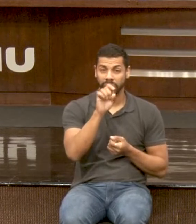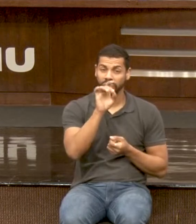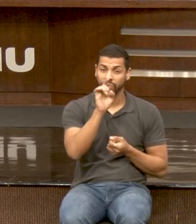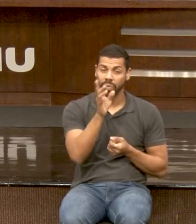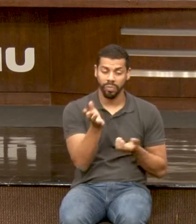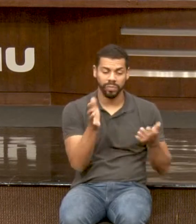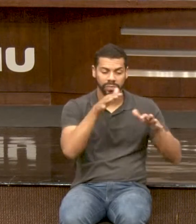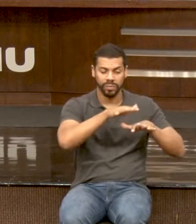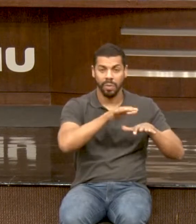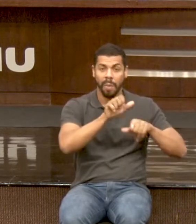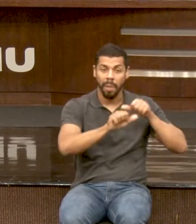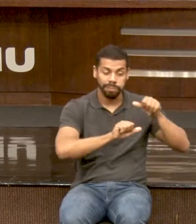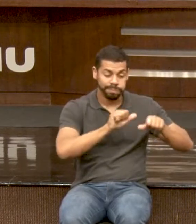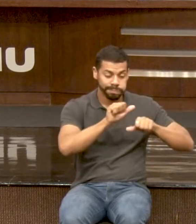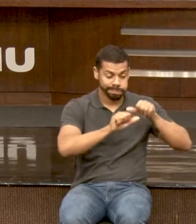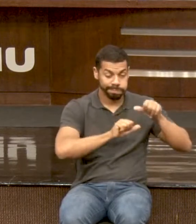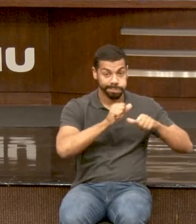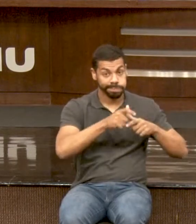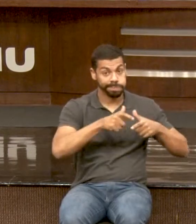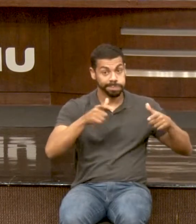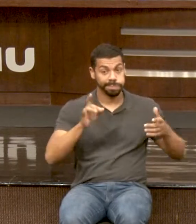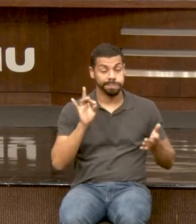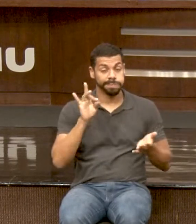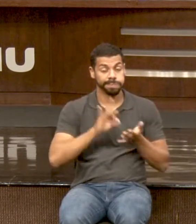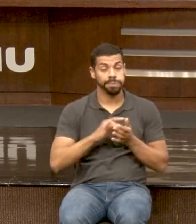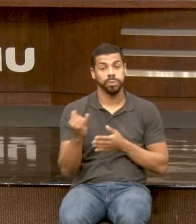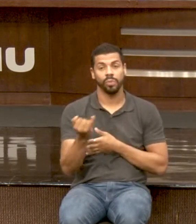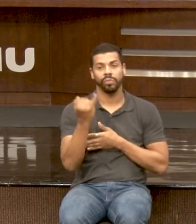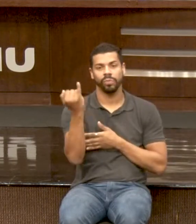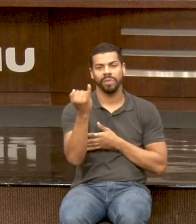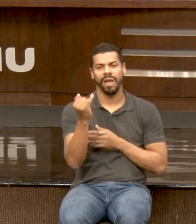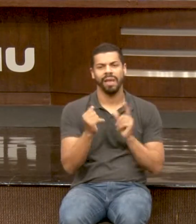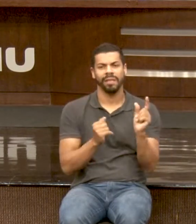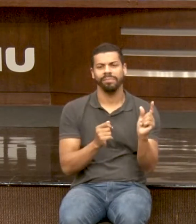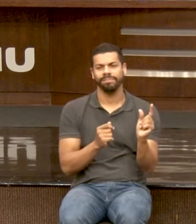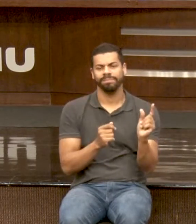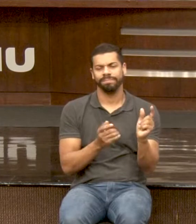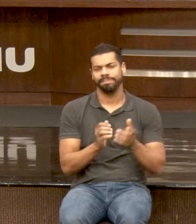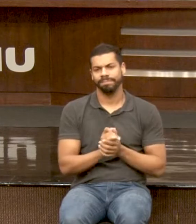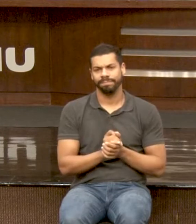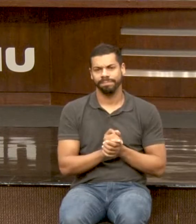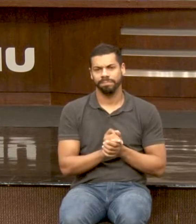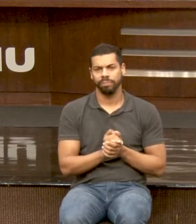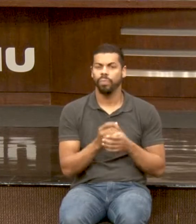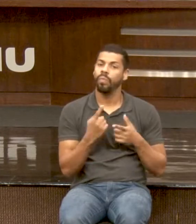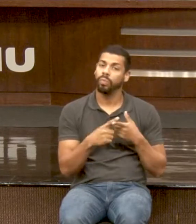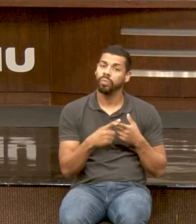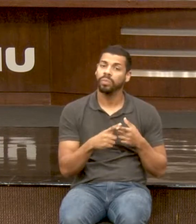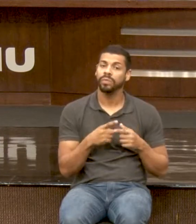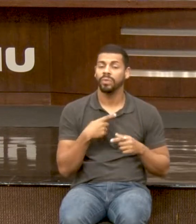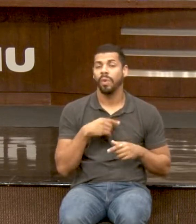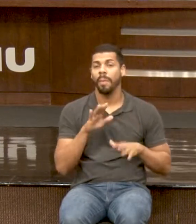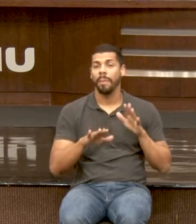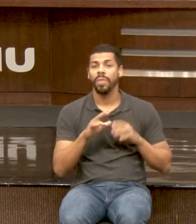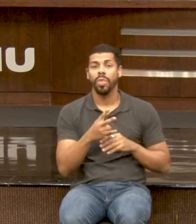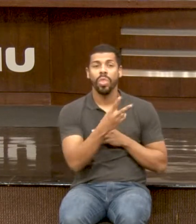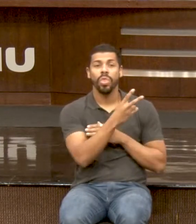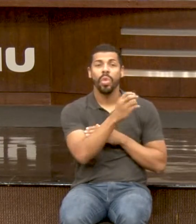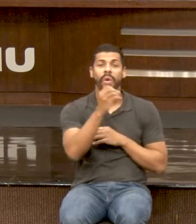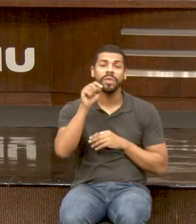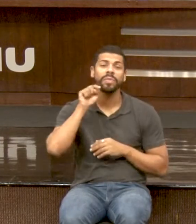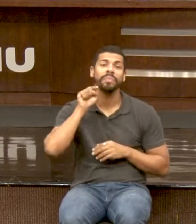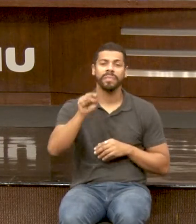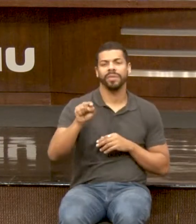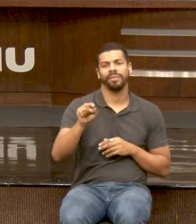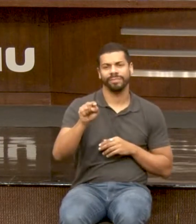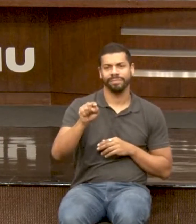significativas é pouco tempo. Porque a gente tem 2 mil anos